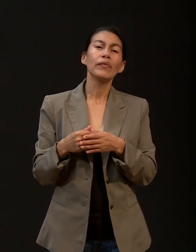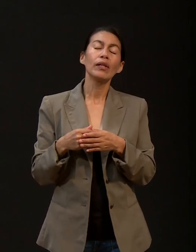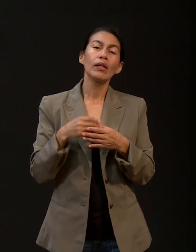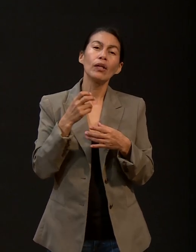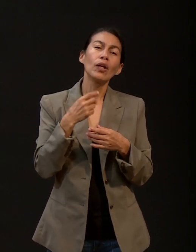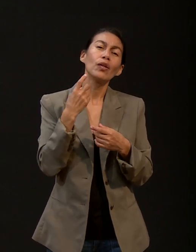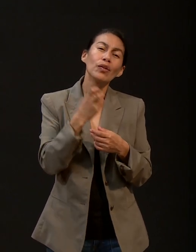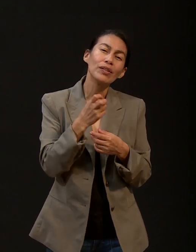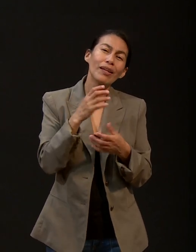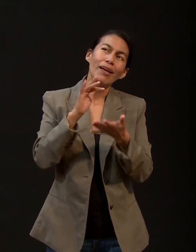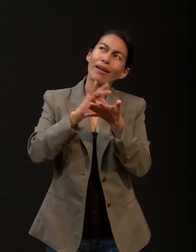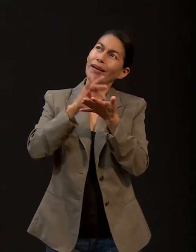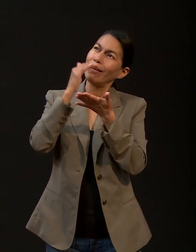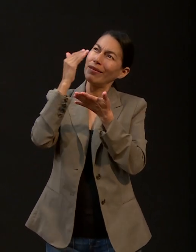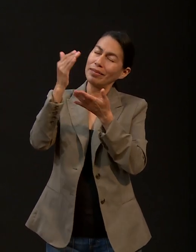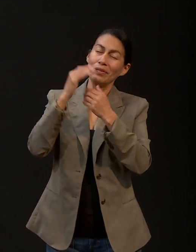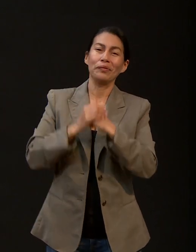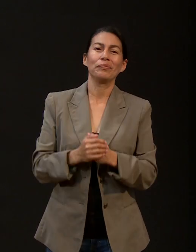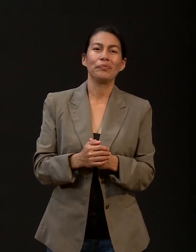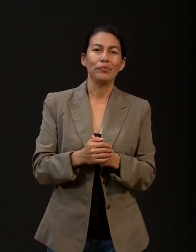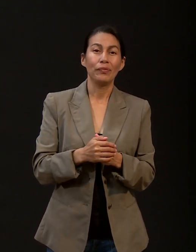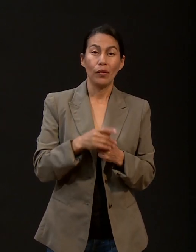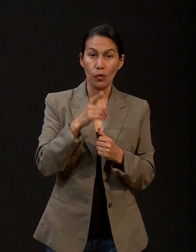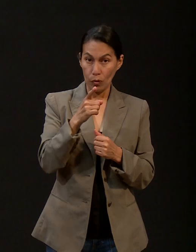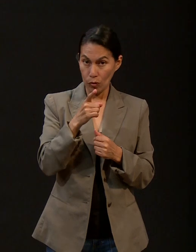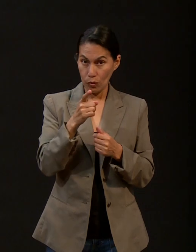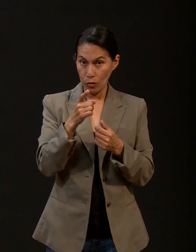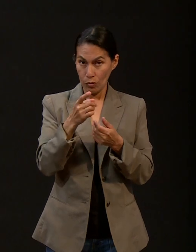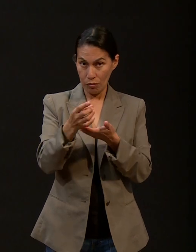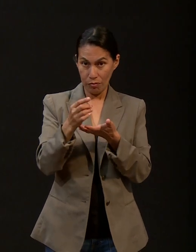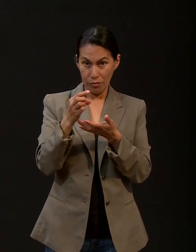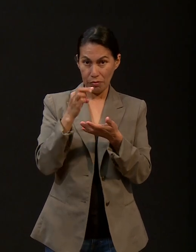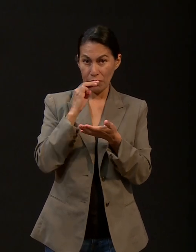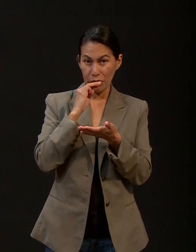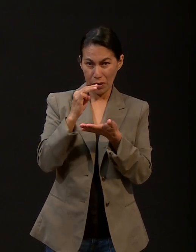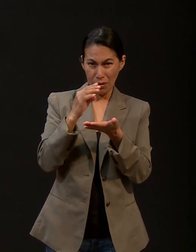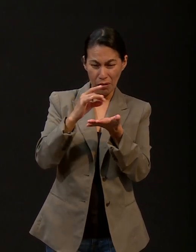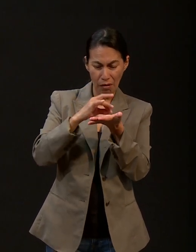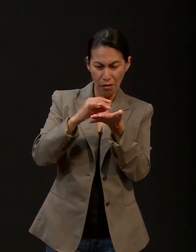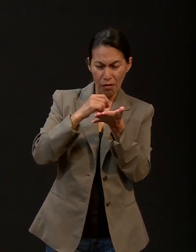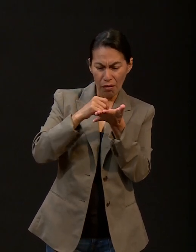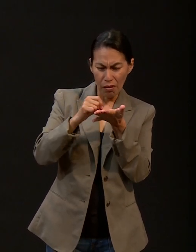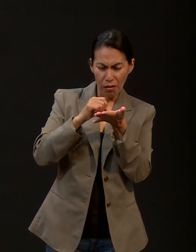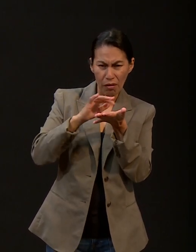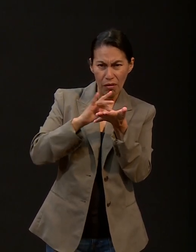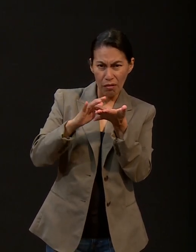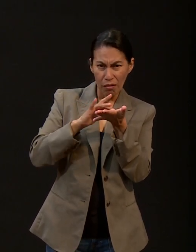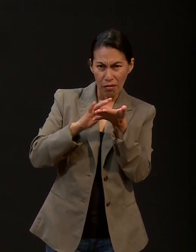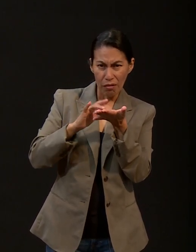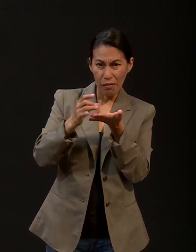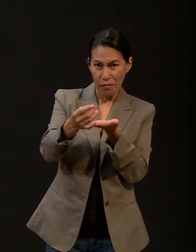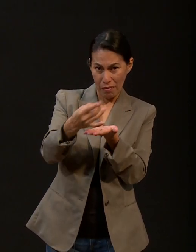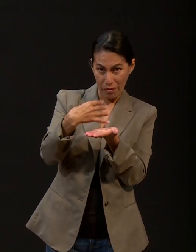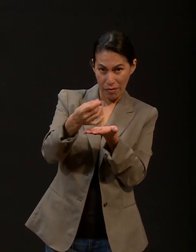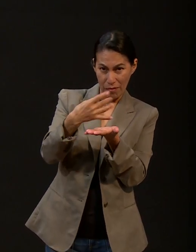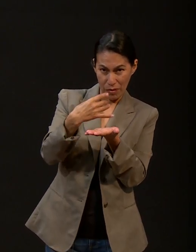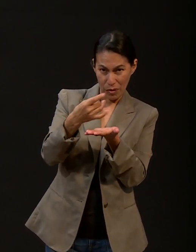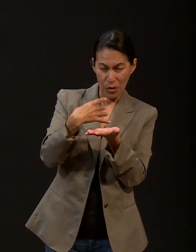a los medios que están pasando en pantalla para que podamos leerlos todos y poder orar